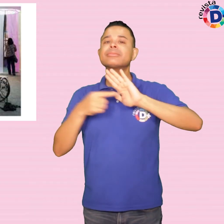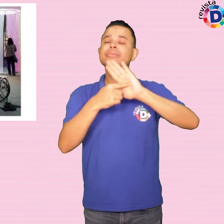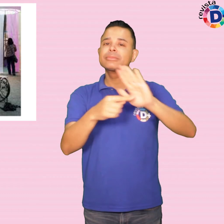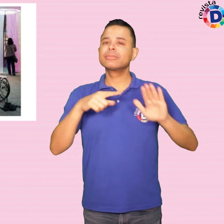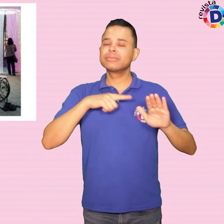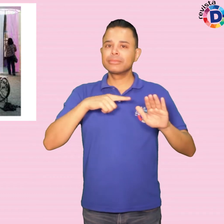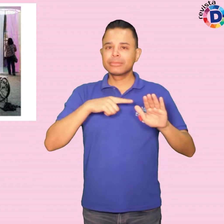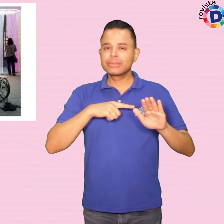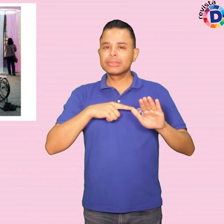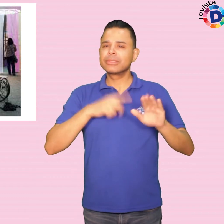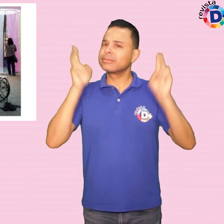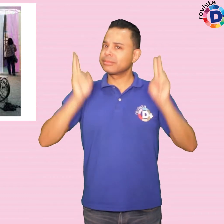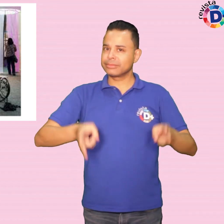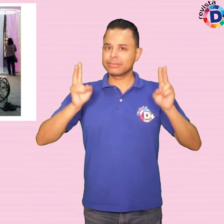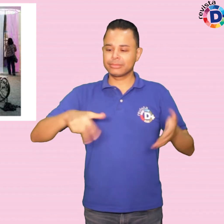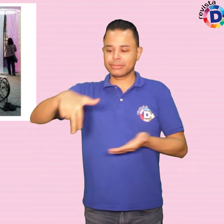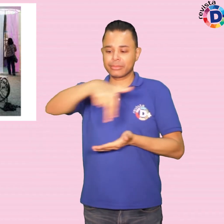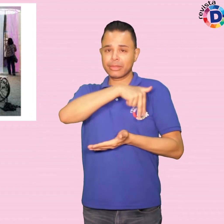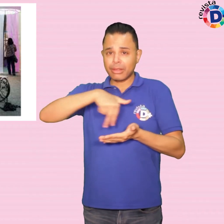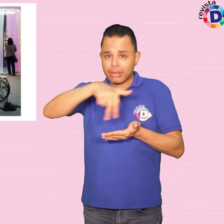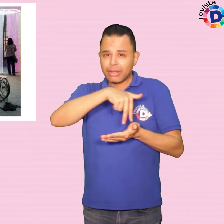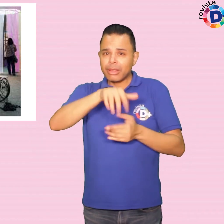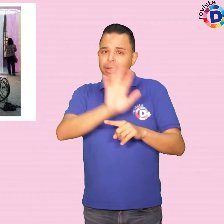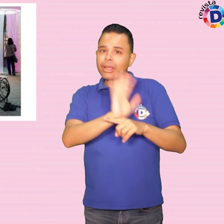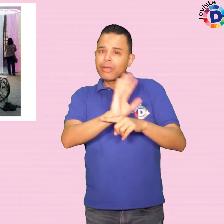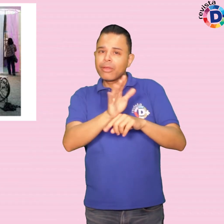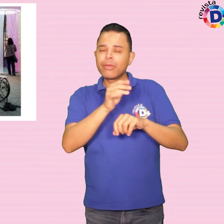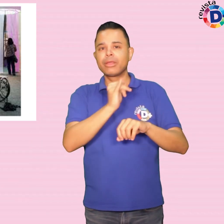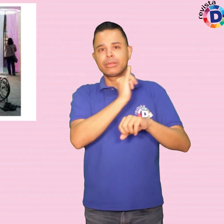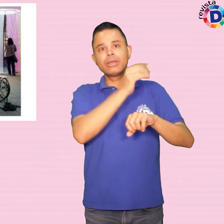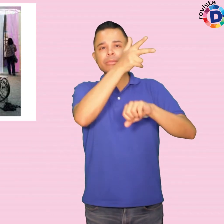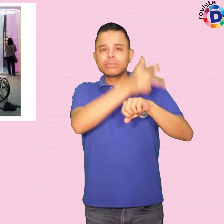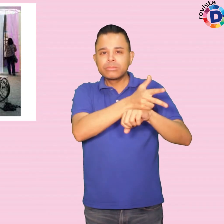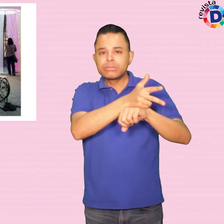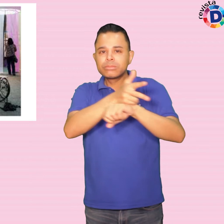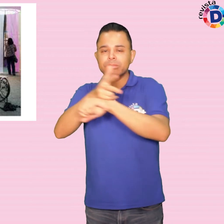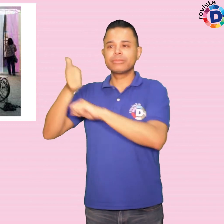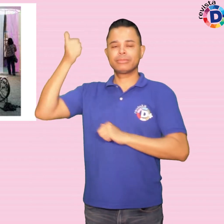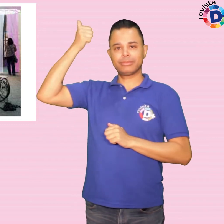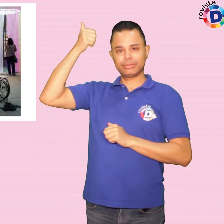constante apresentação de um vídeo, com audiodescrição, da coreografia